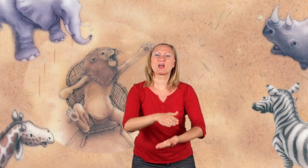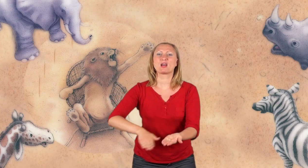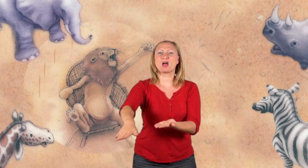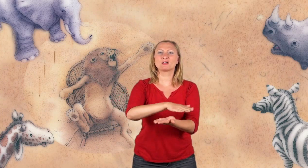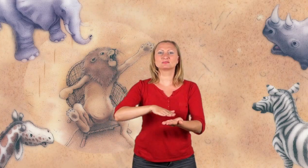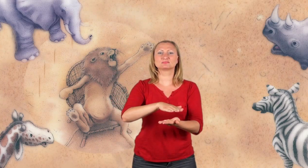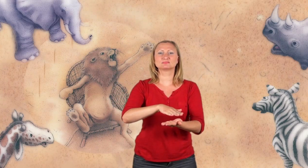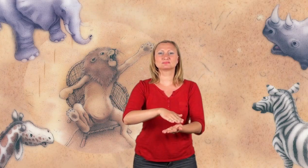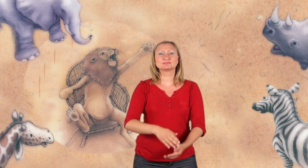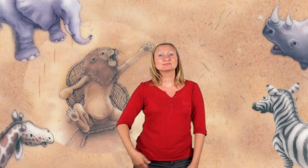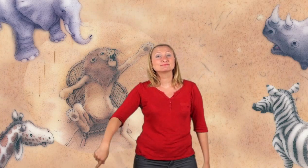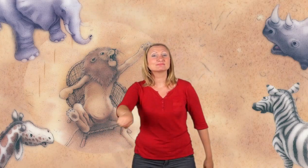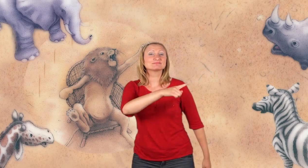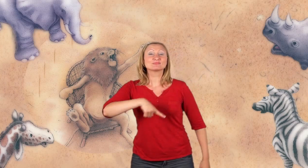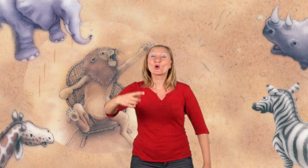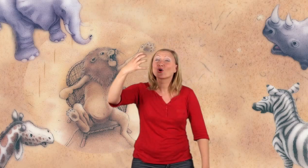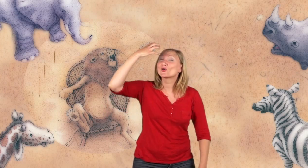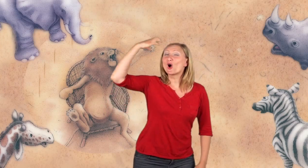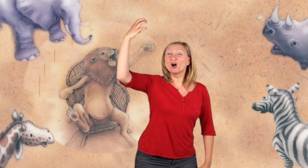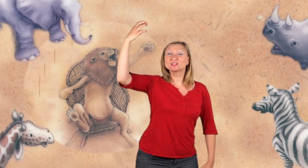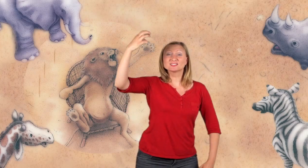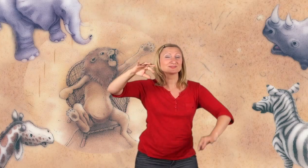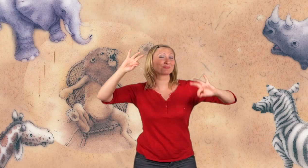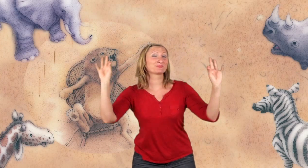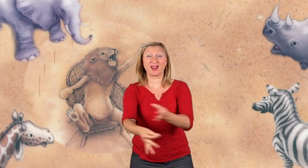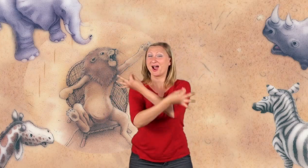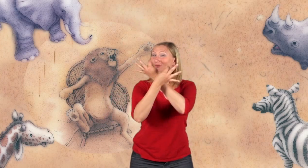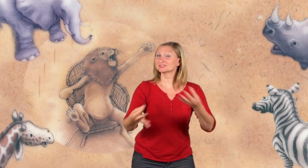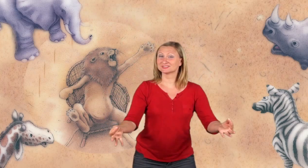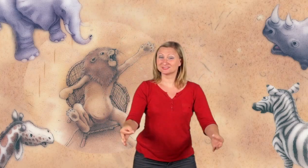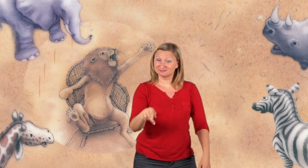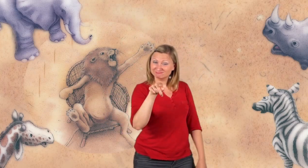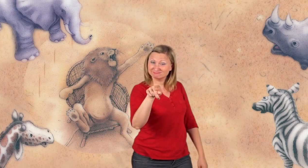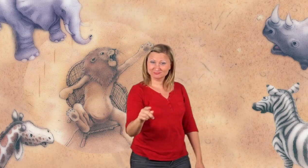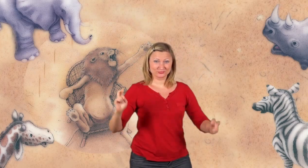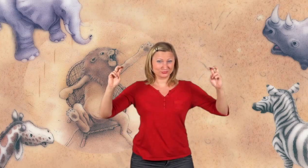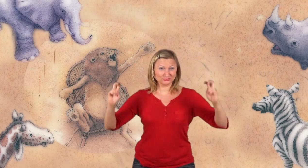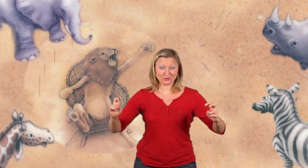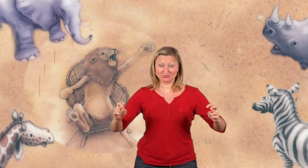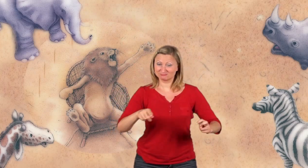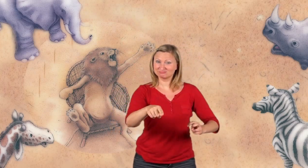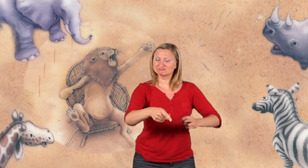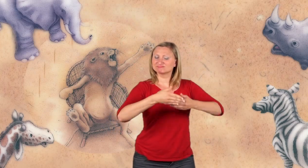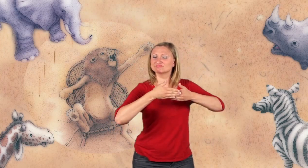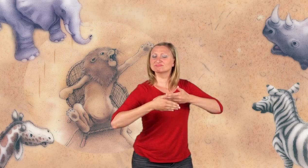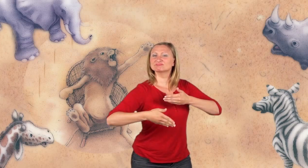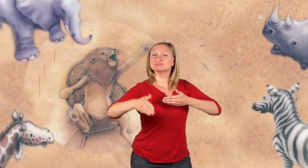Wir brauchen keinen König mehr. Der Thron, der bleibt von nun an leer.